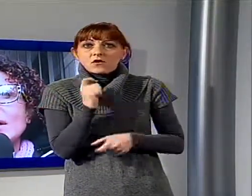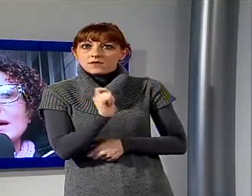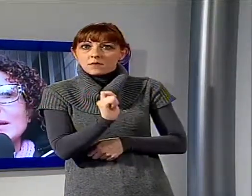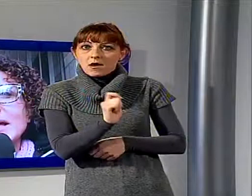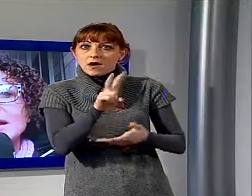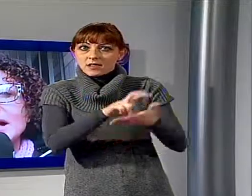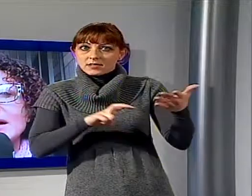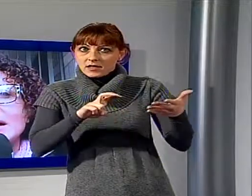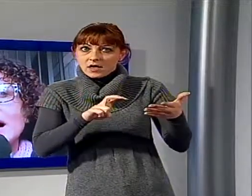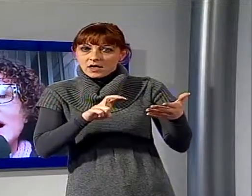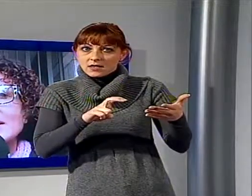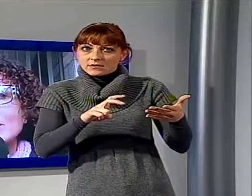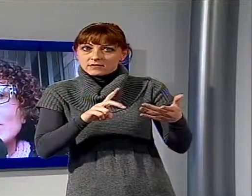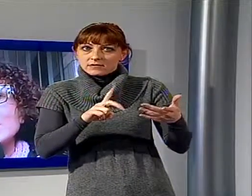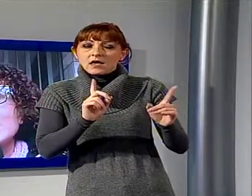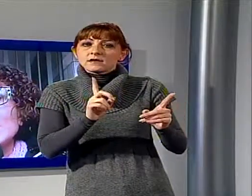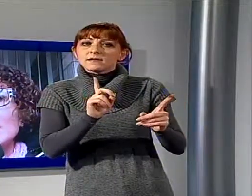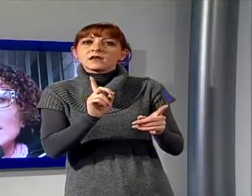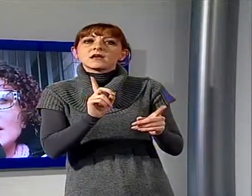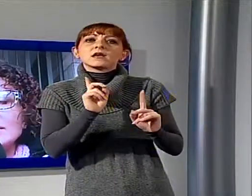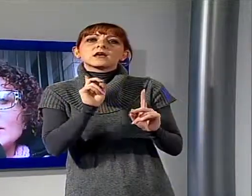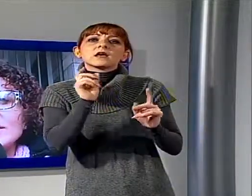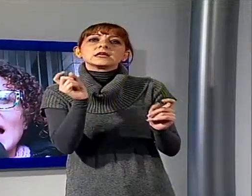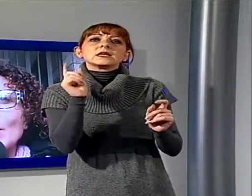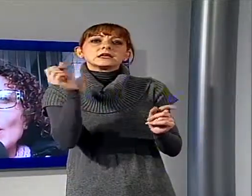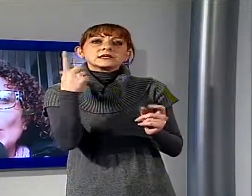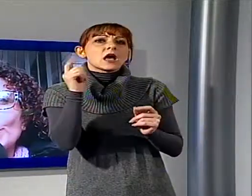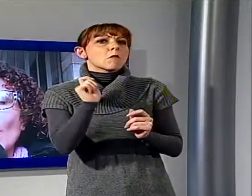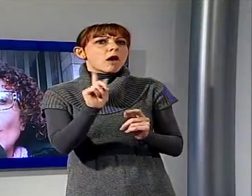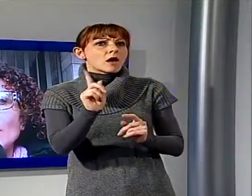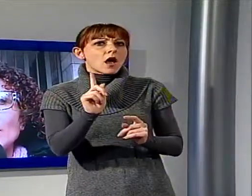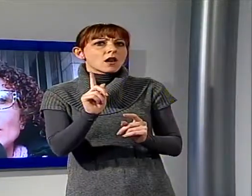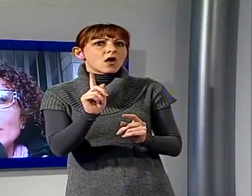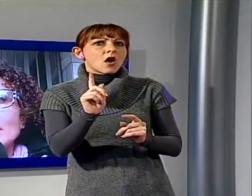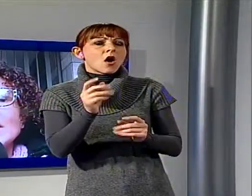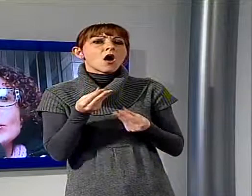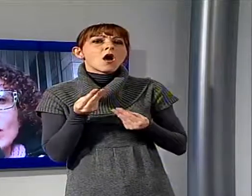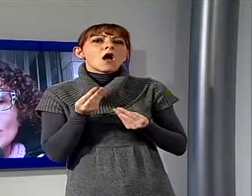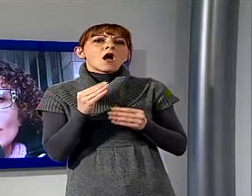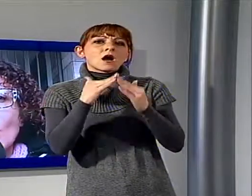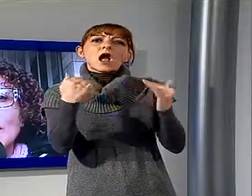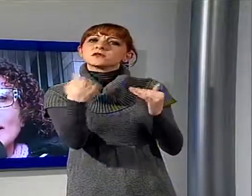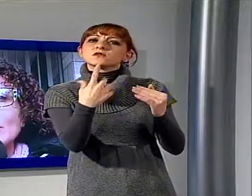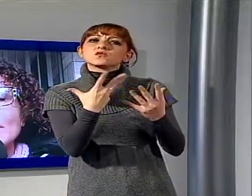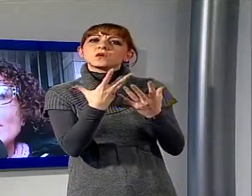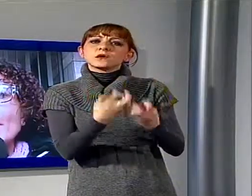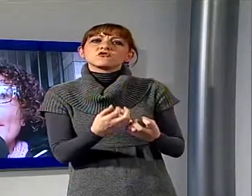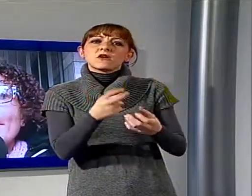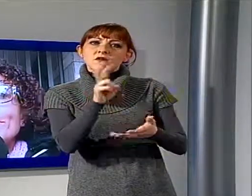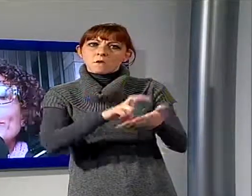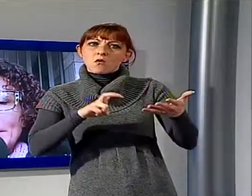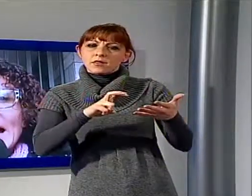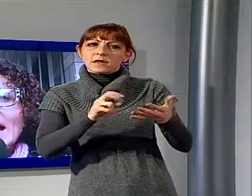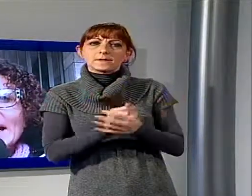direttamente a casa. Quindi noi siamo un po' in mezzo a due fuochi perché dobbiamo